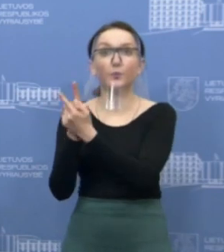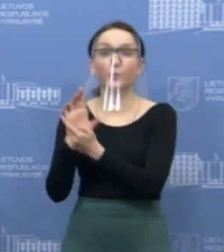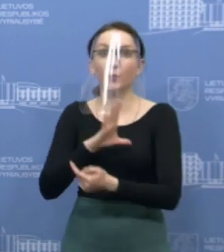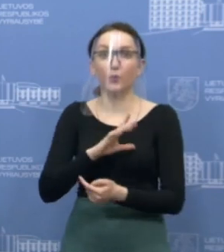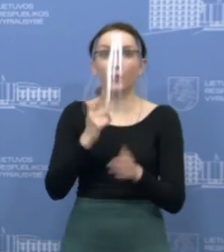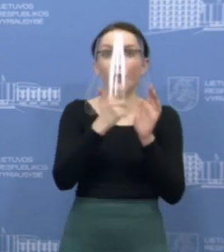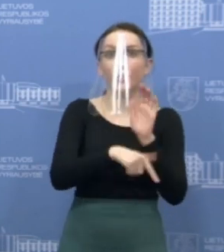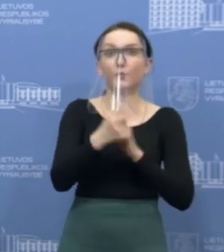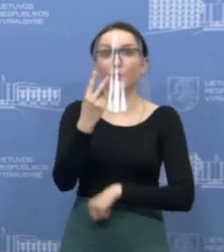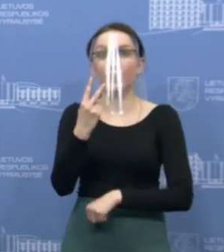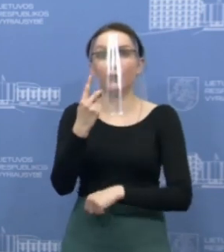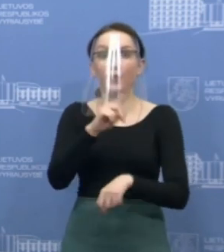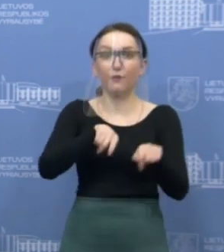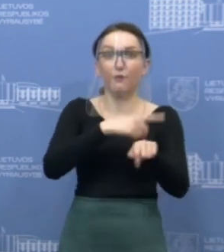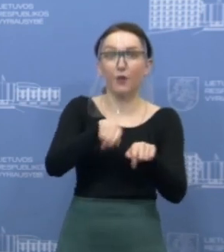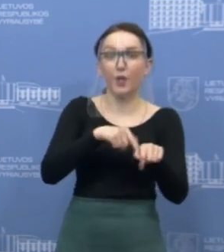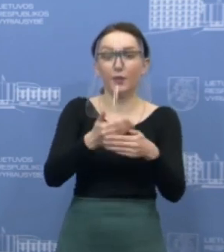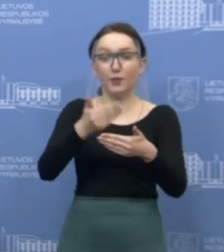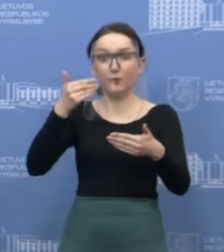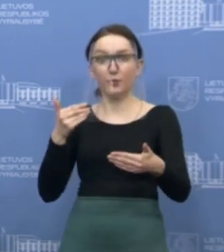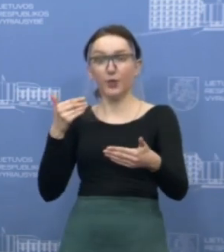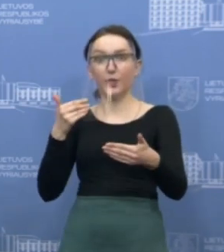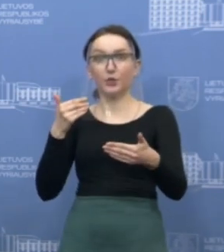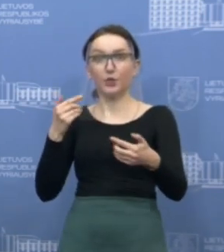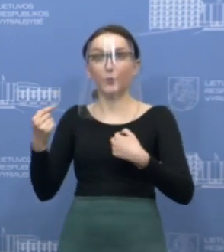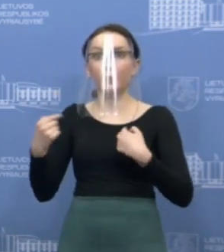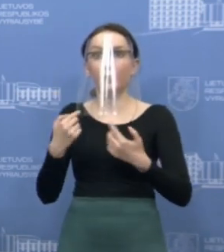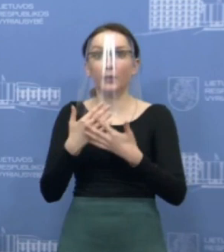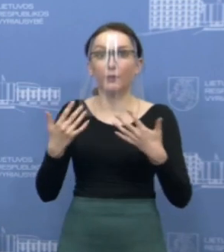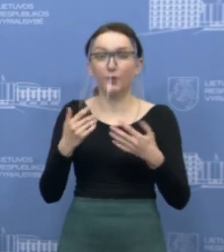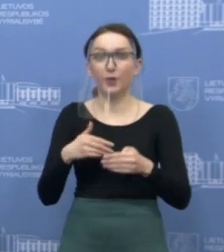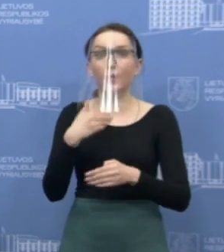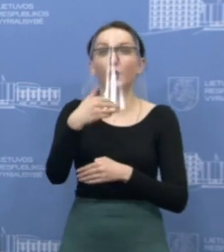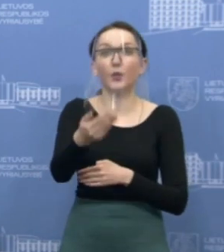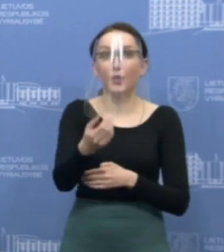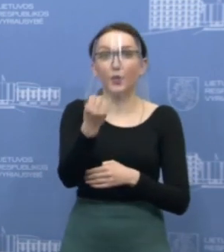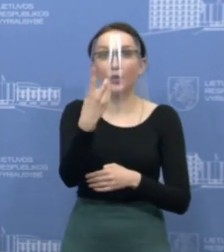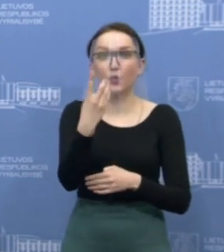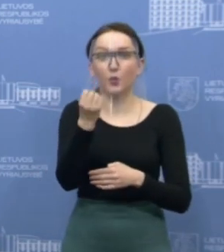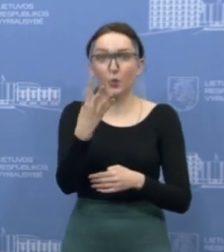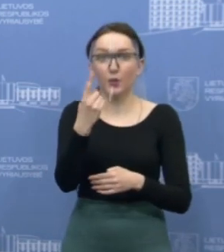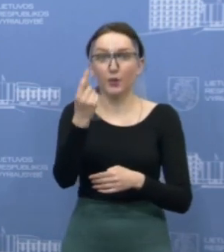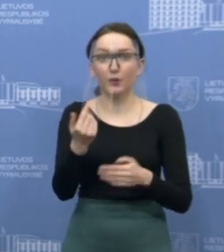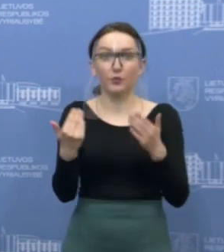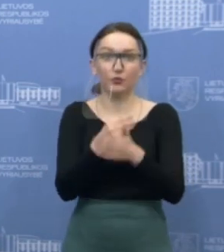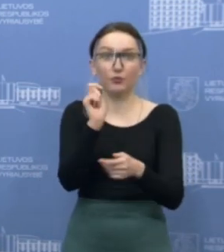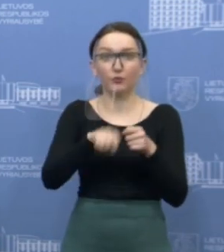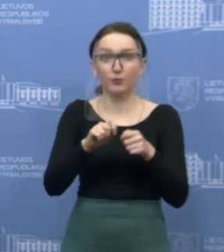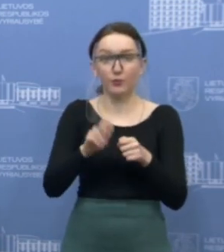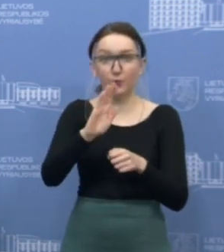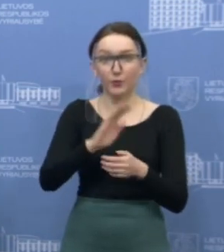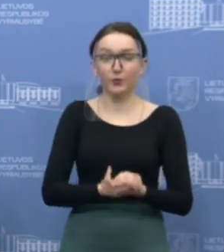72 valandas iki simptomų pasireiškimo ir 14 parų po simptomų pasireiškimo,